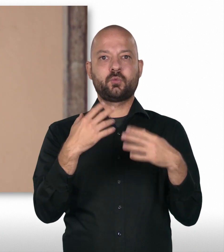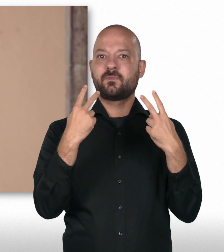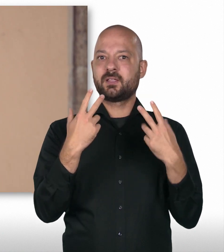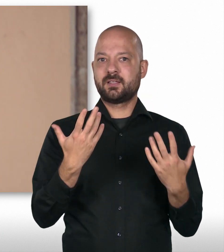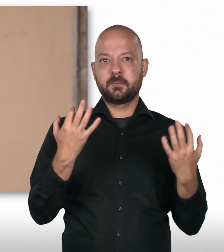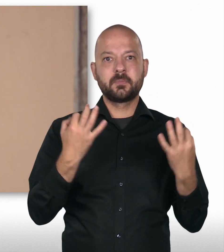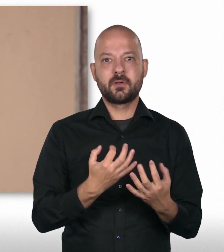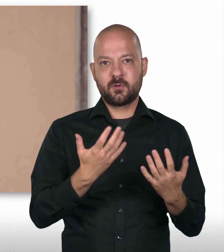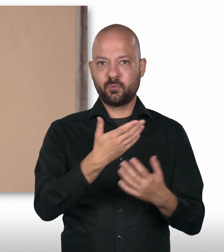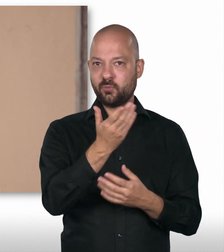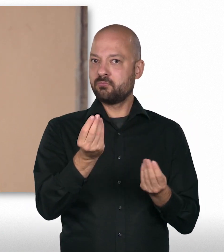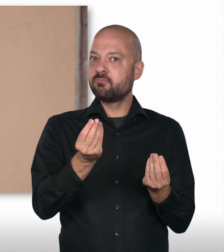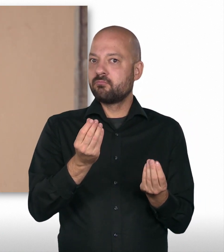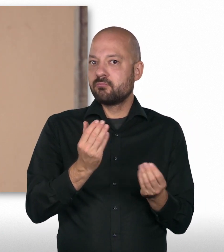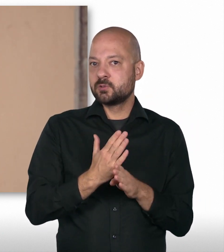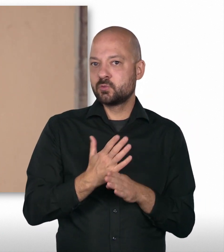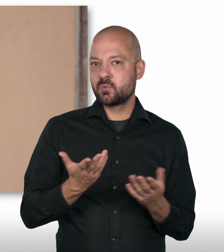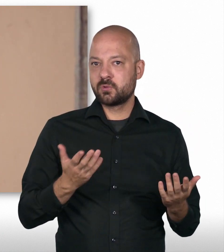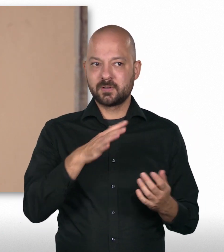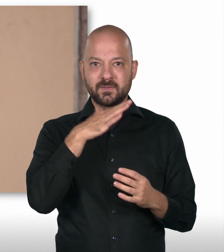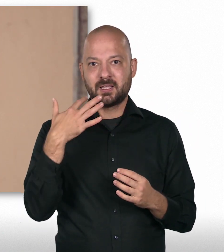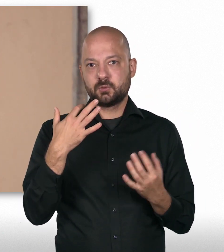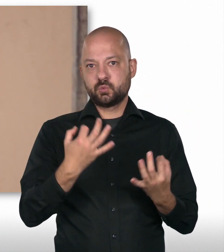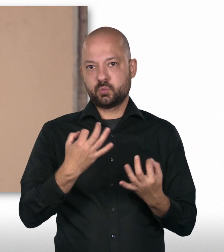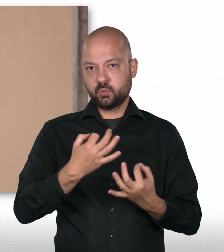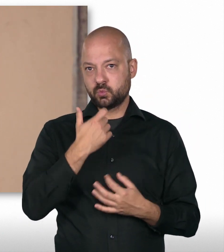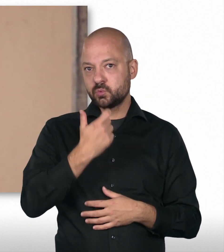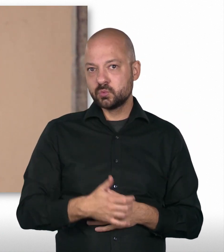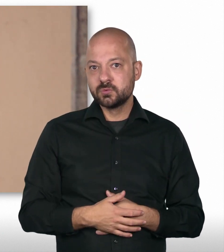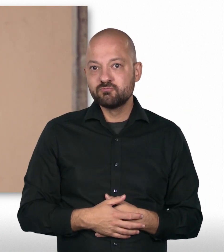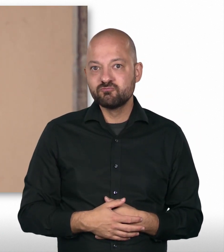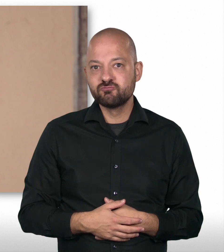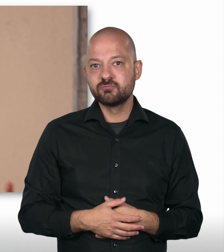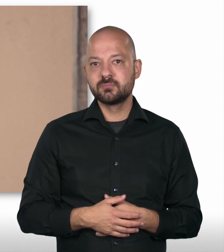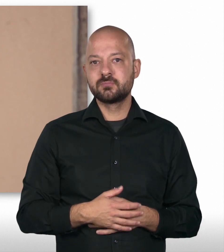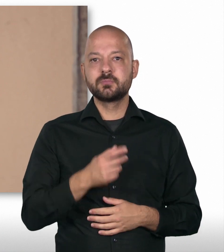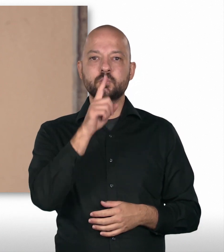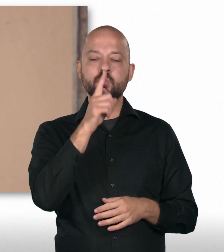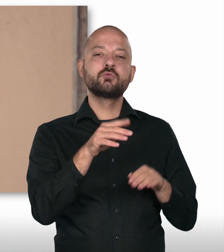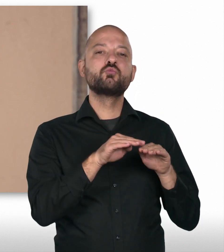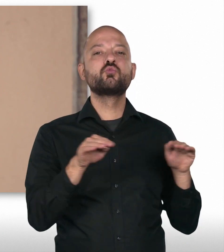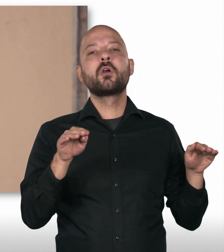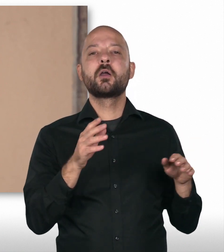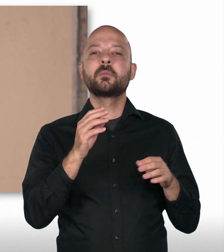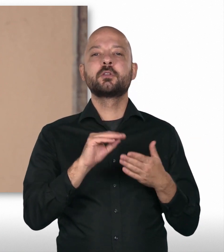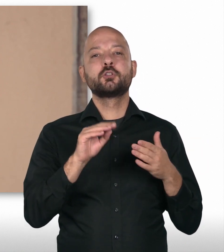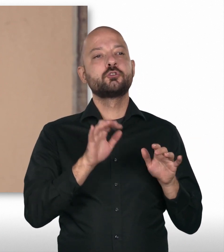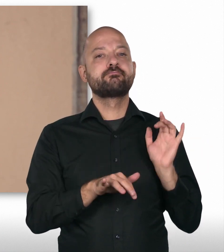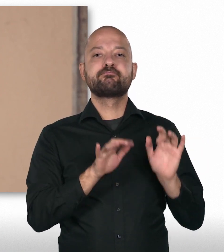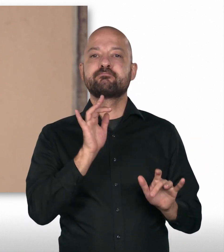dass auch die, glaube ich, wirklich merken, dass ihre Arbeit gebraucht wird und dass es sehr viel zu tun gibt. Und